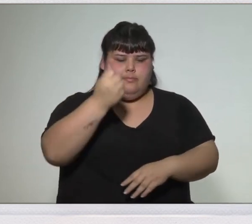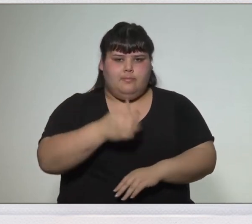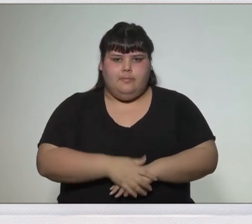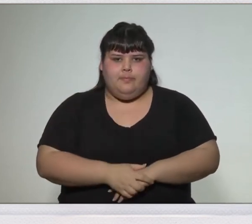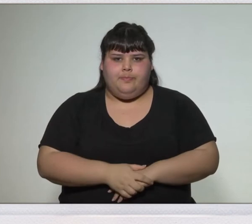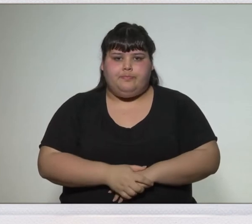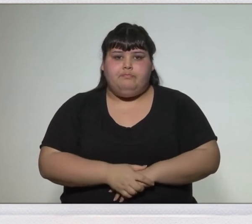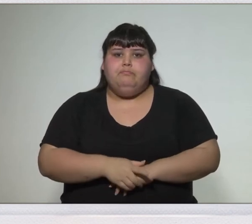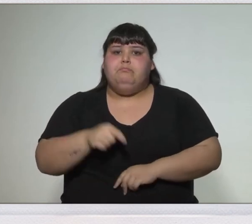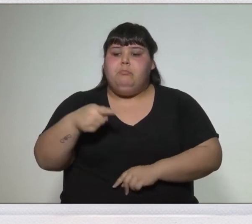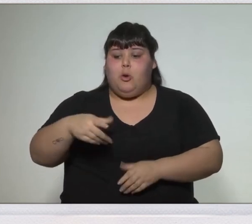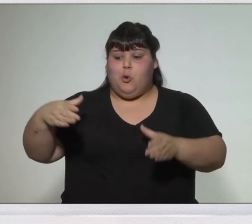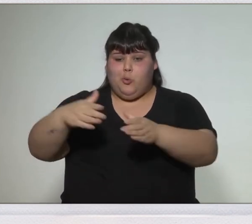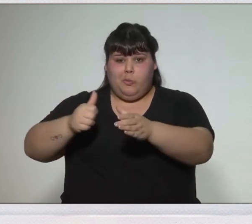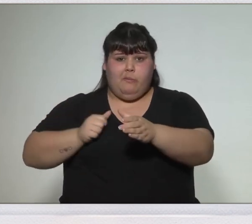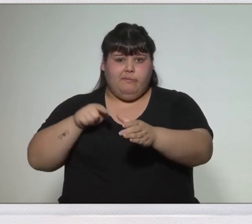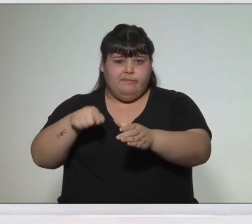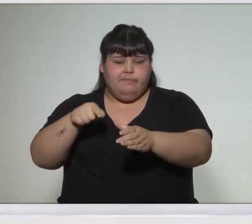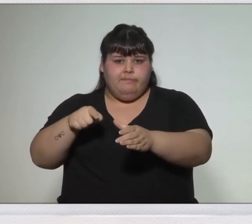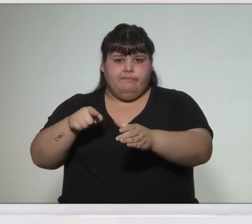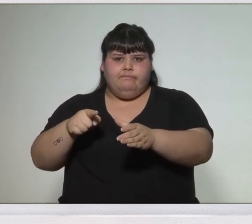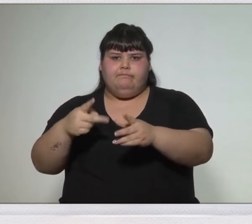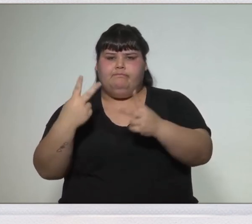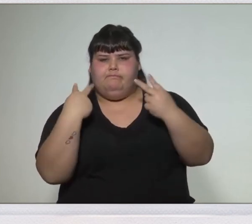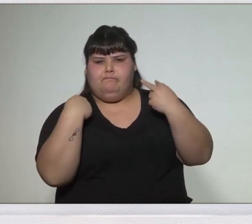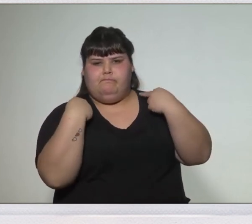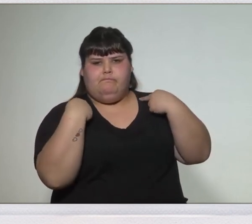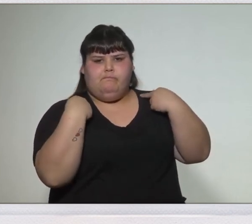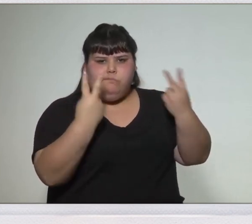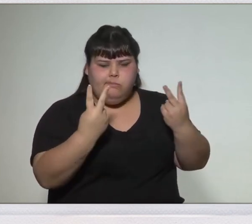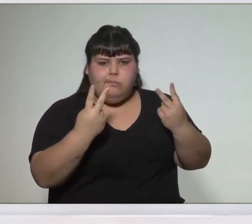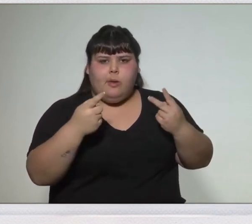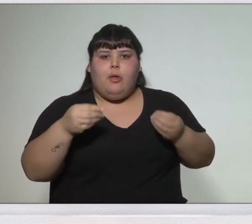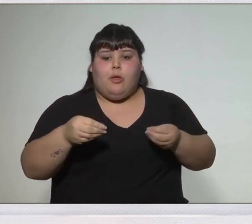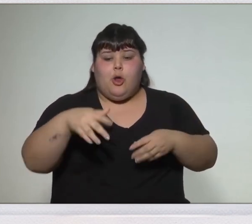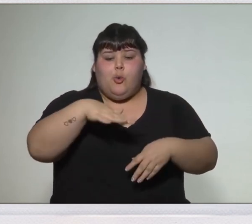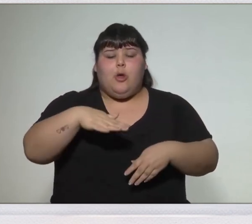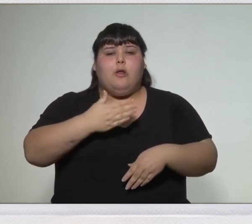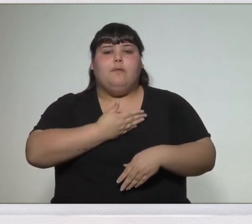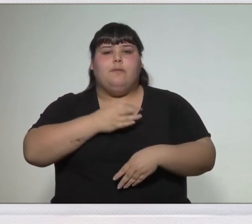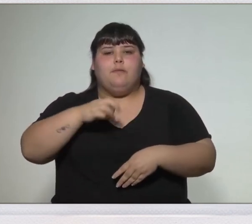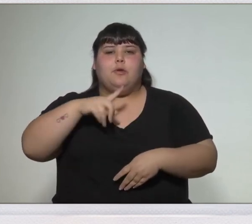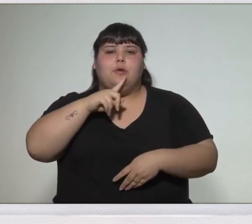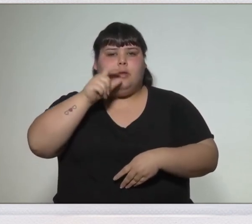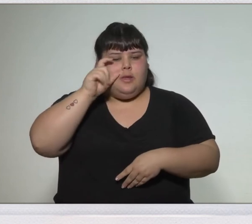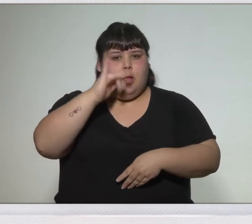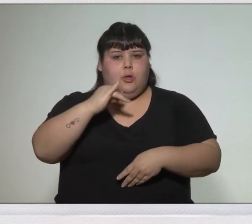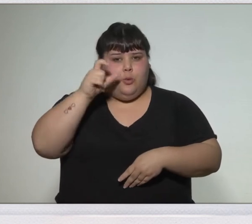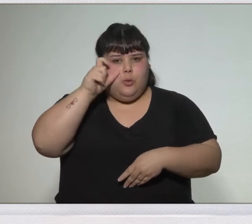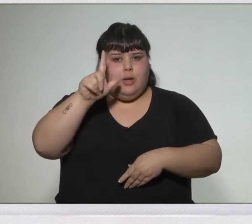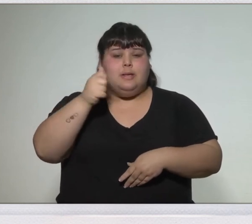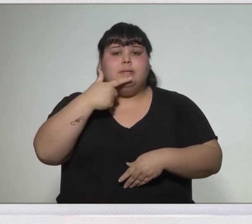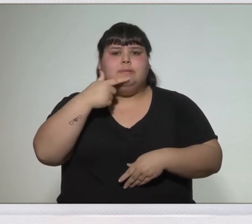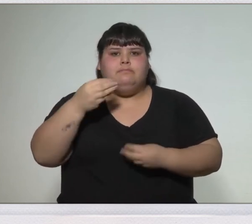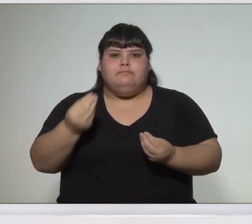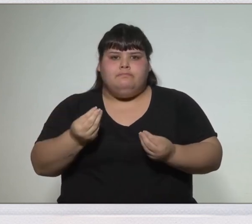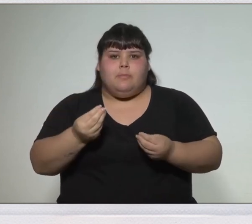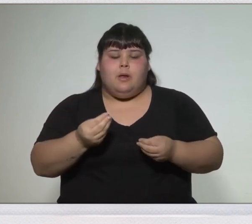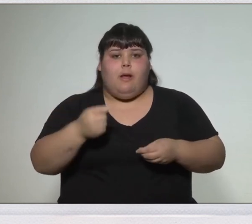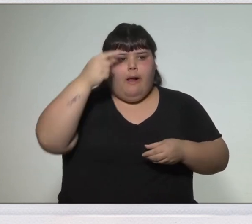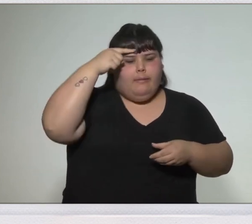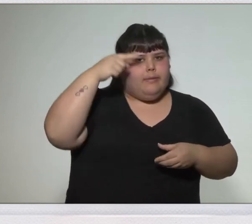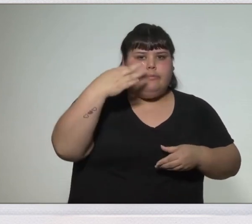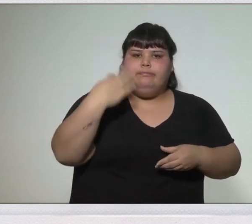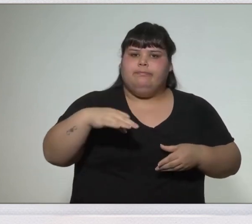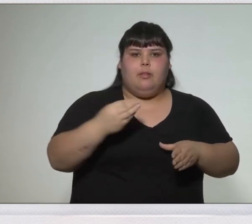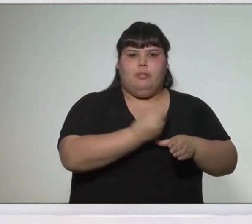Sin embargo, éstas se sublevan en Fontesuelas, obligando a Alvear a abandonar su